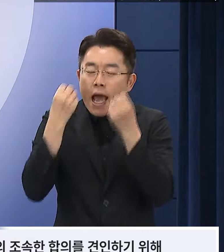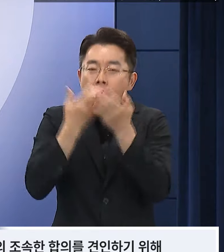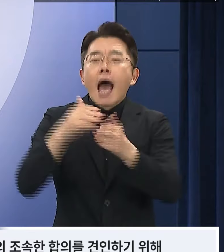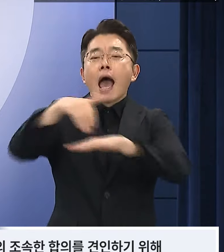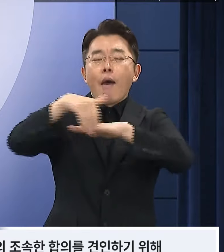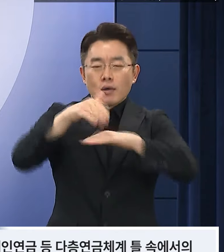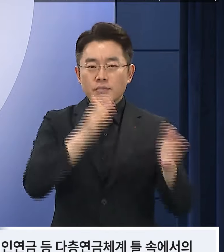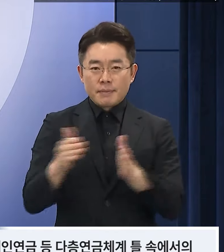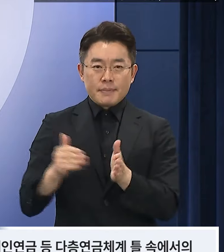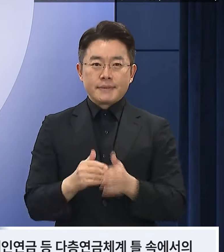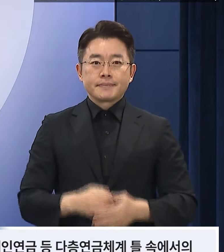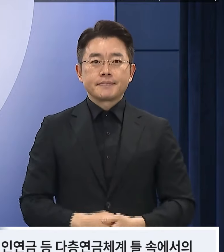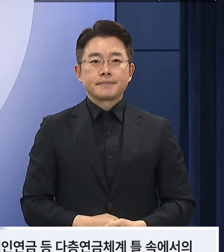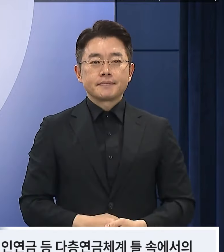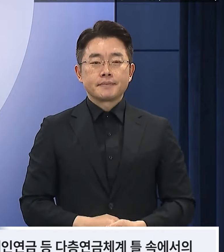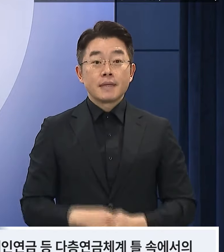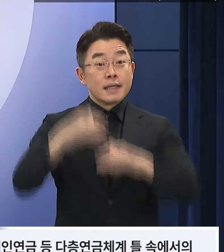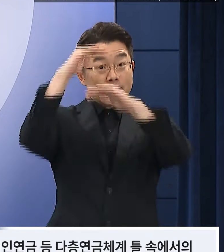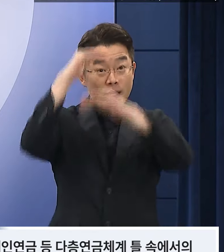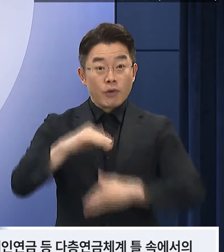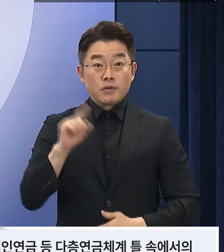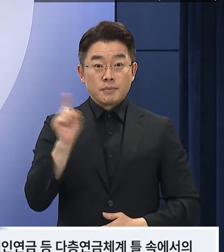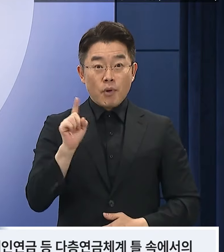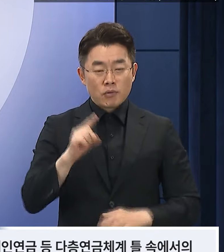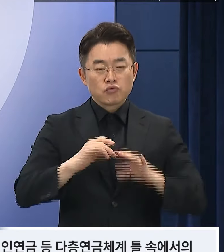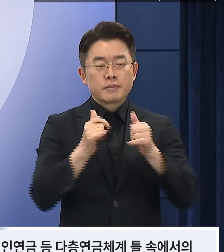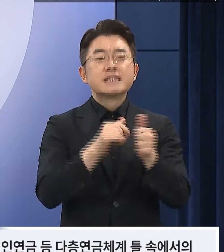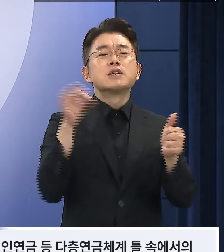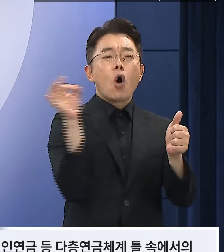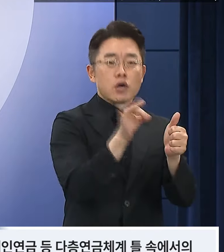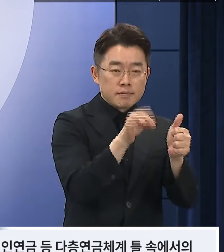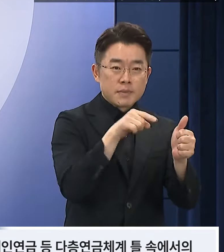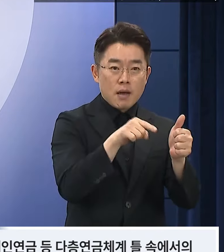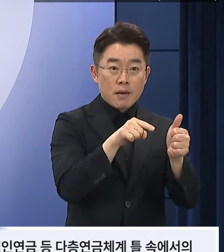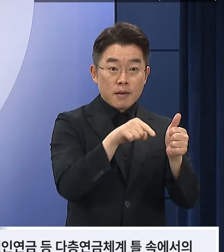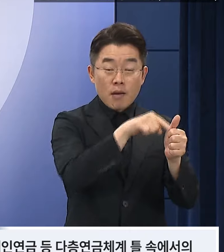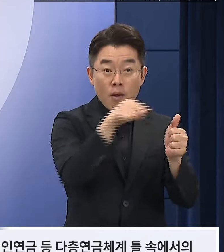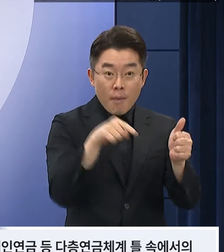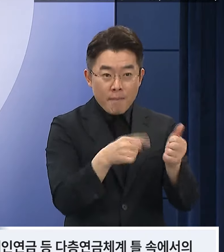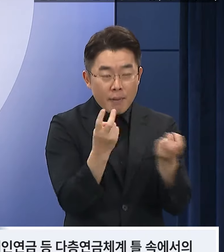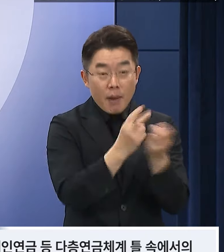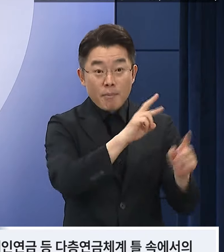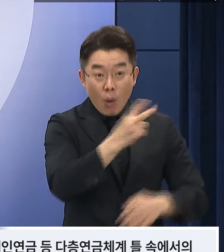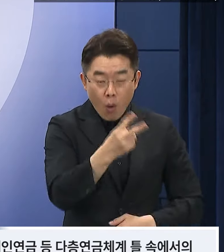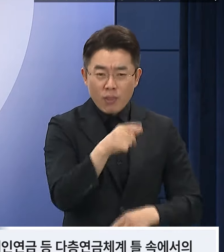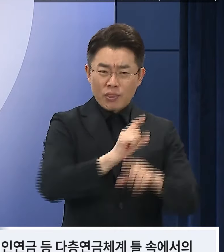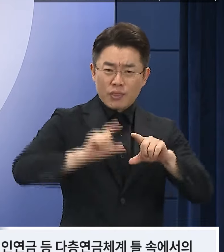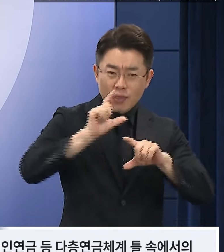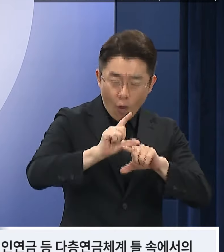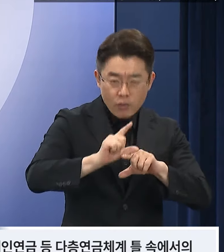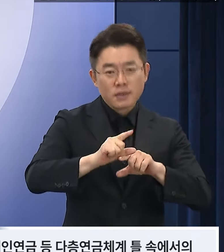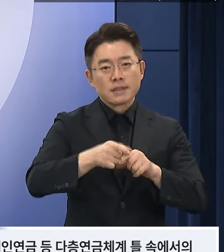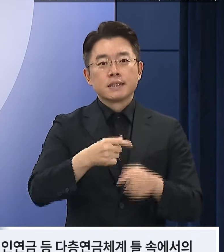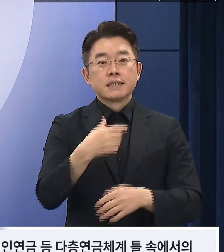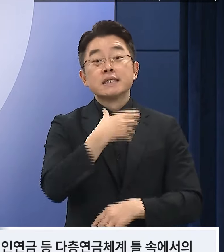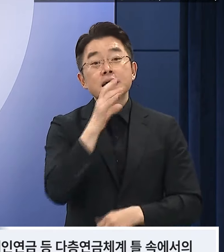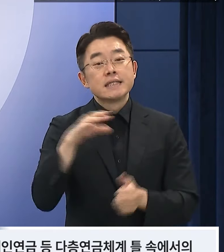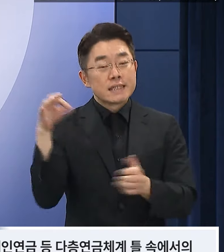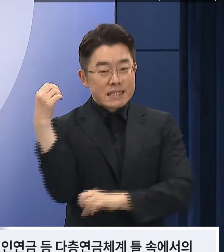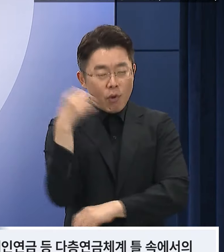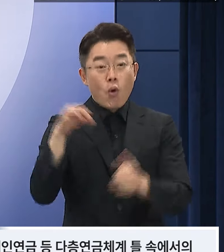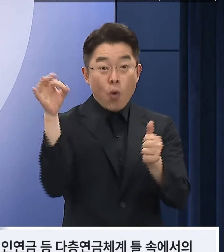이번 개혁안은 국민연금뿐만 아니라 기초, 퇴직, 개인연금 등